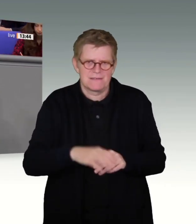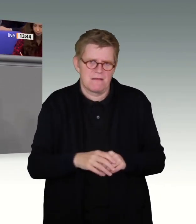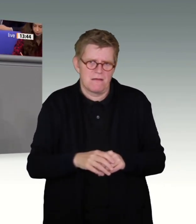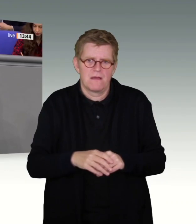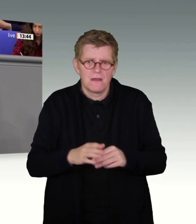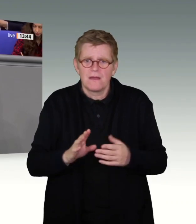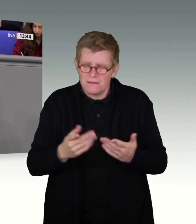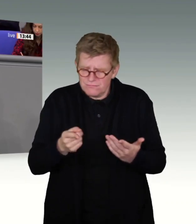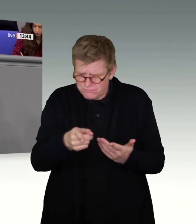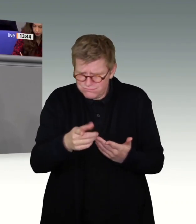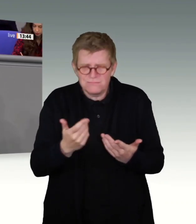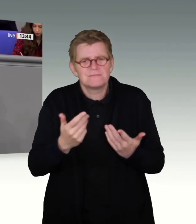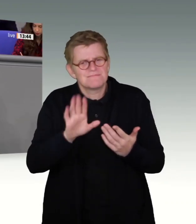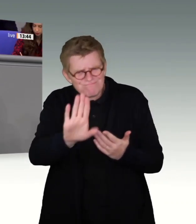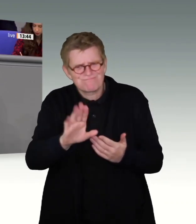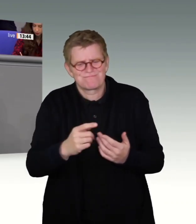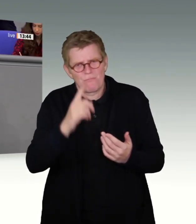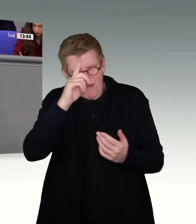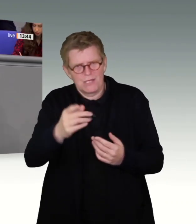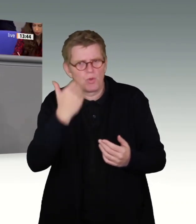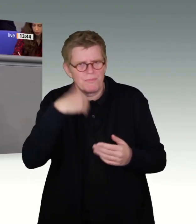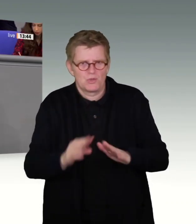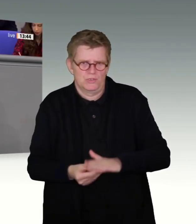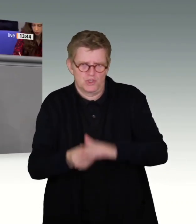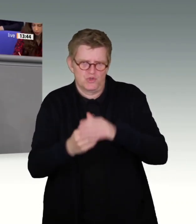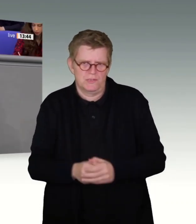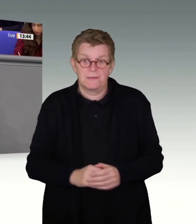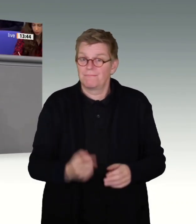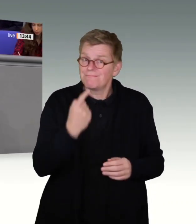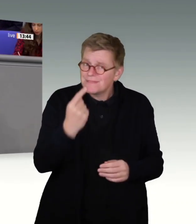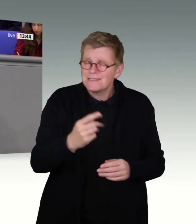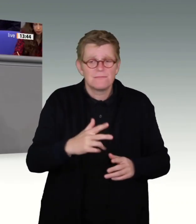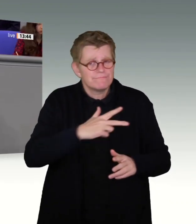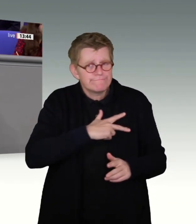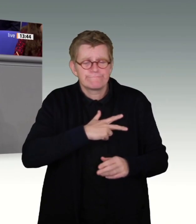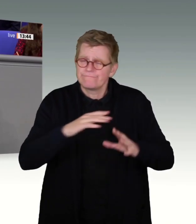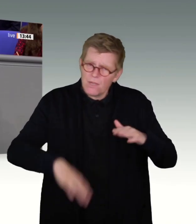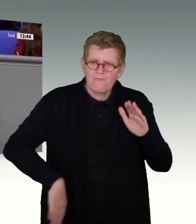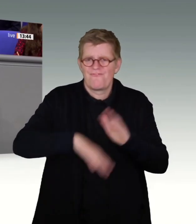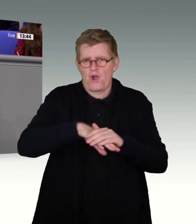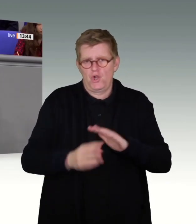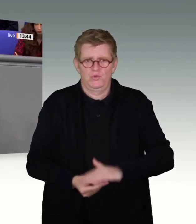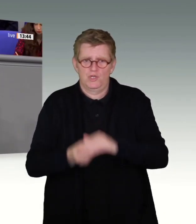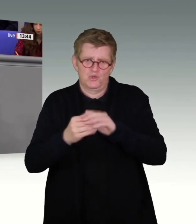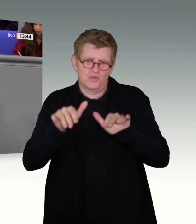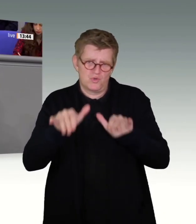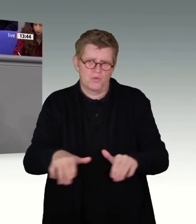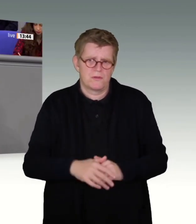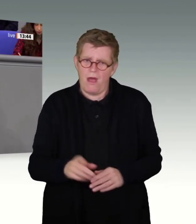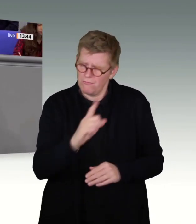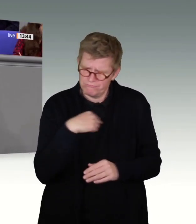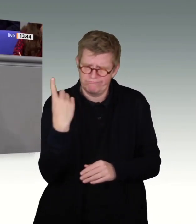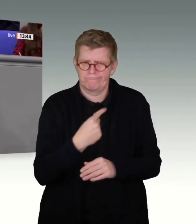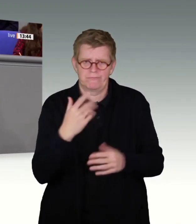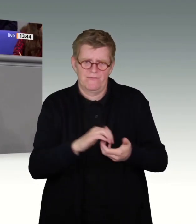Ich sage ganz ausdrücklich an dieser Stelle, die Innenministerin Feser hat die volle Unterstützung der Union bei diesem Thema. Und